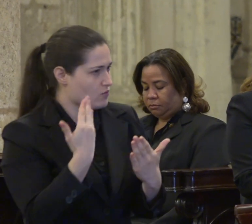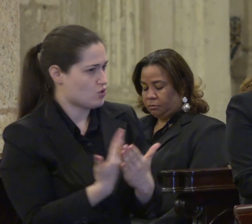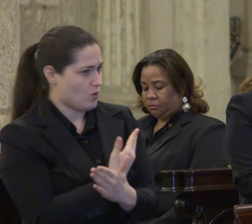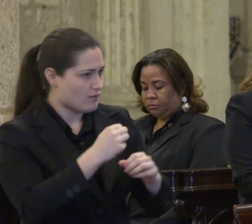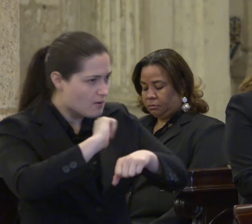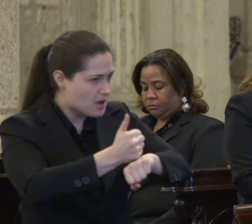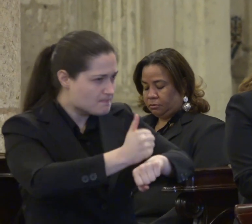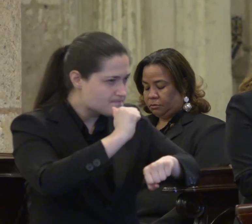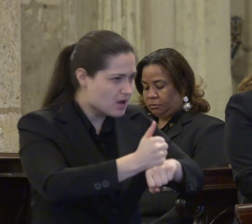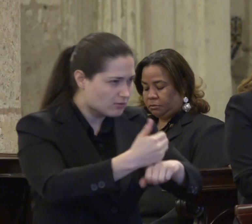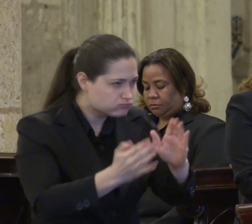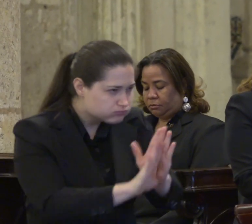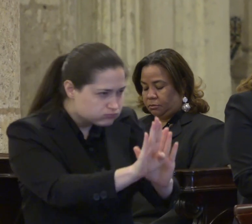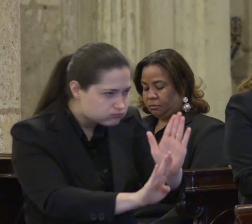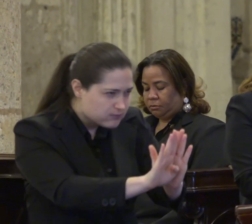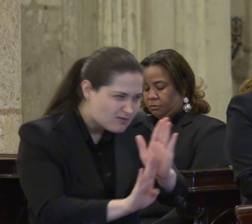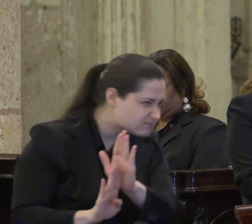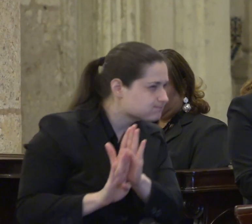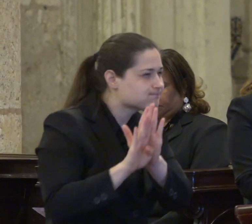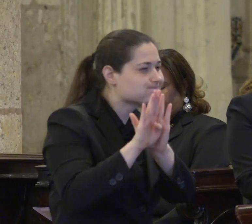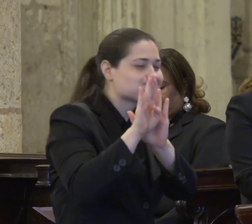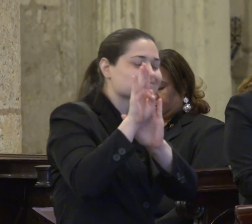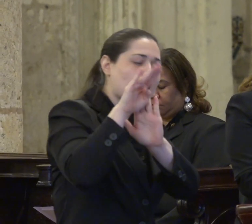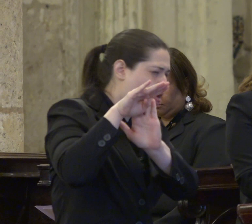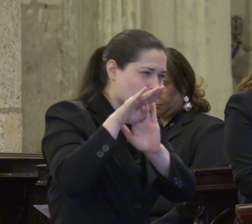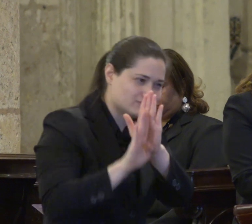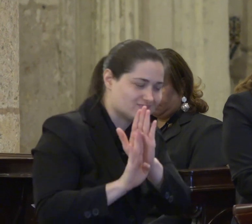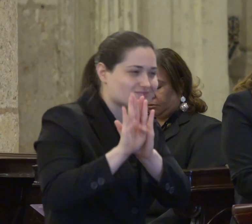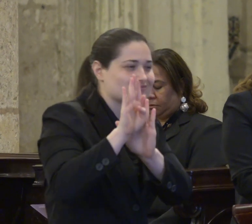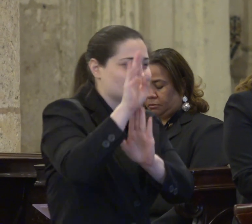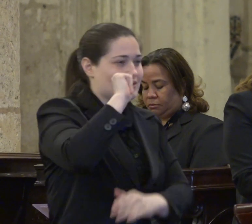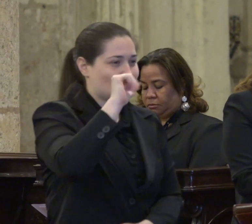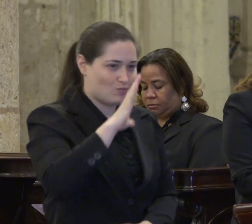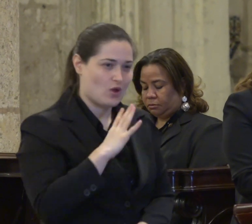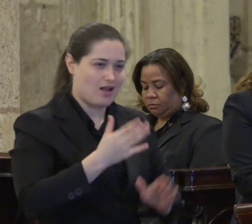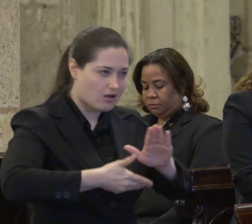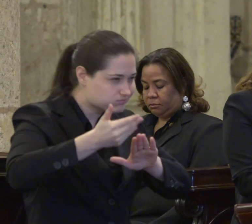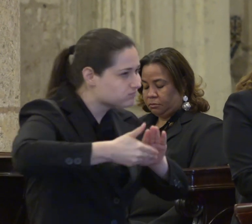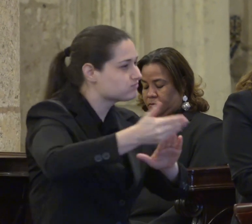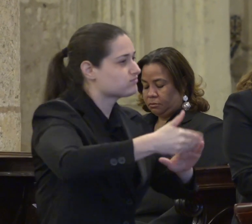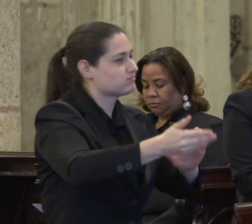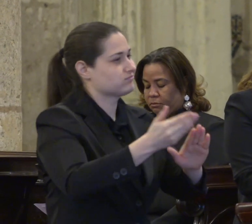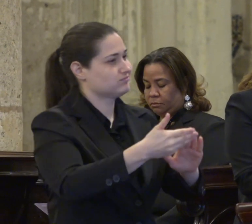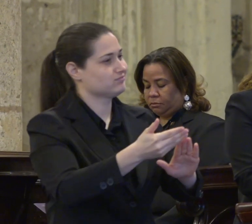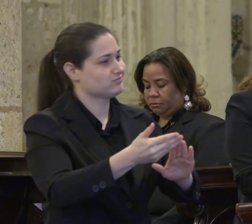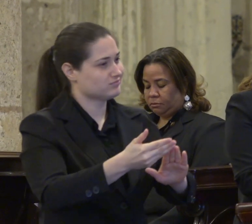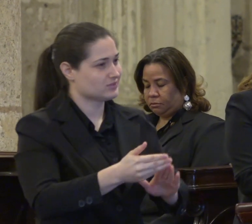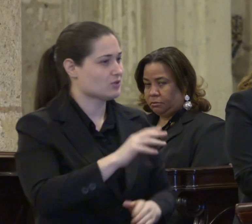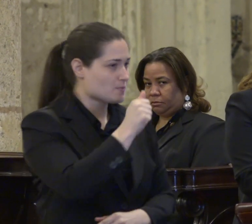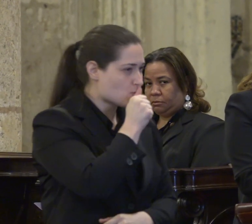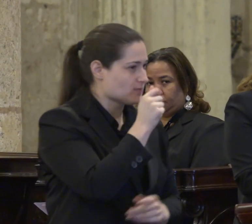desarrollo para el ejercicio de la ciudadanía, de las mujeres en la esfera pública y